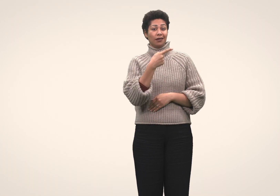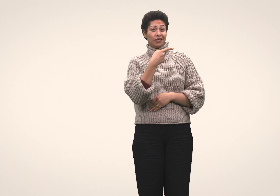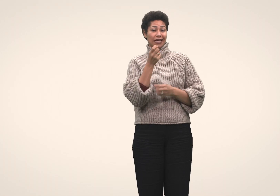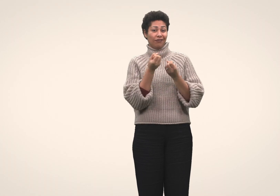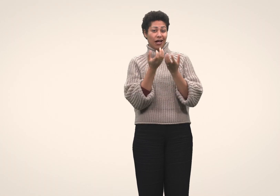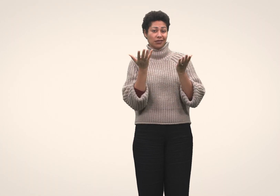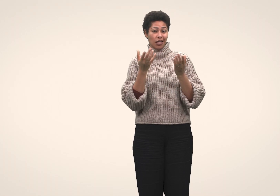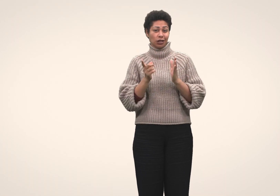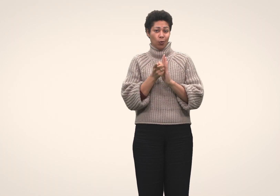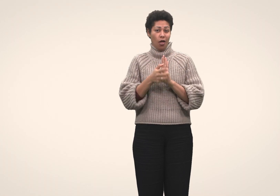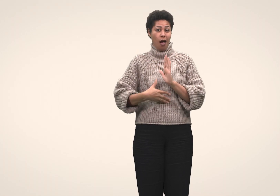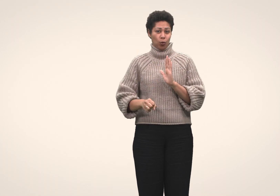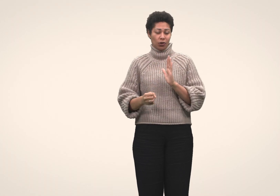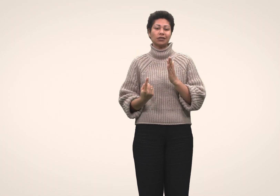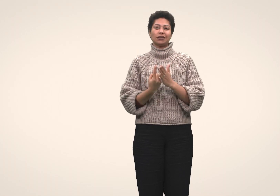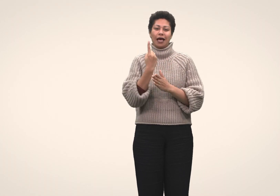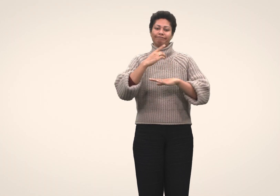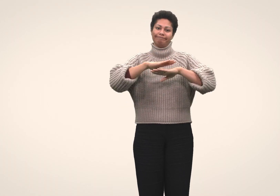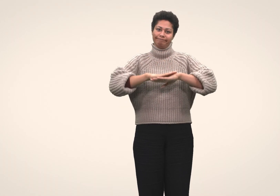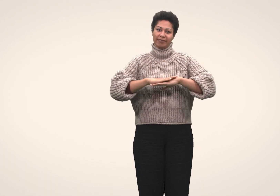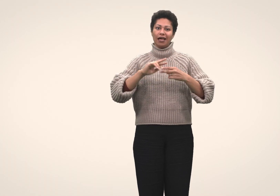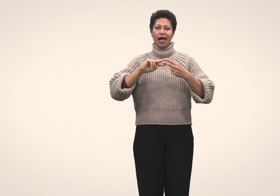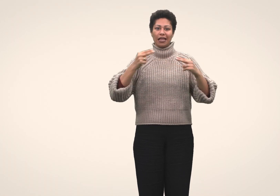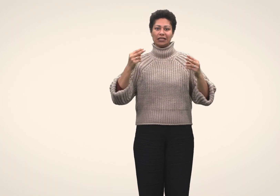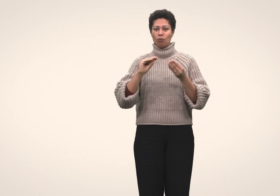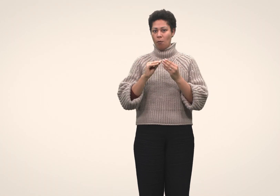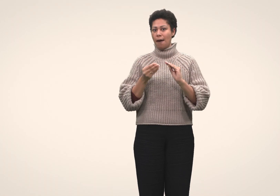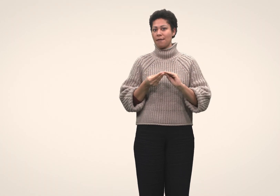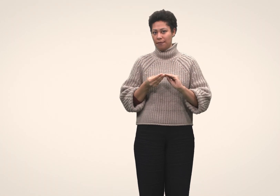De fleste spontanaborter oppstår på grunn av genetiske problemer.